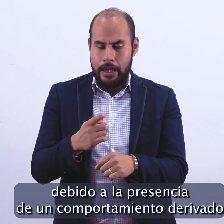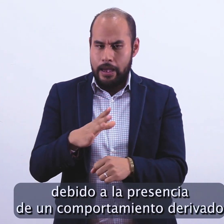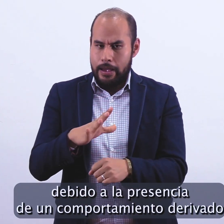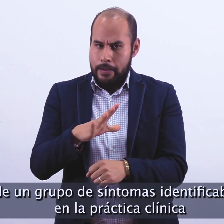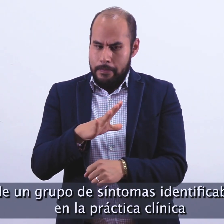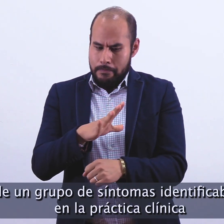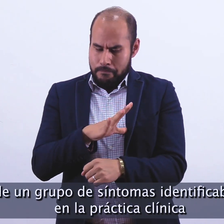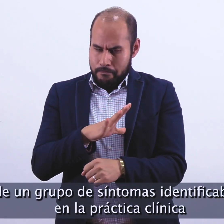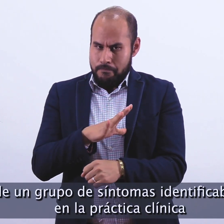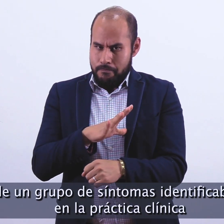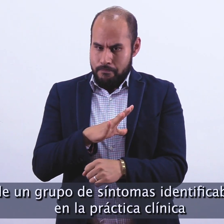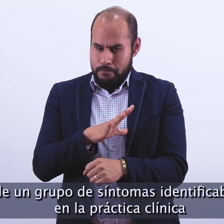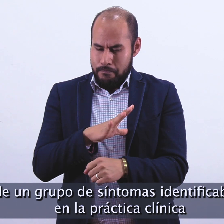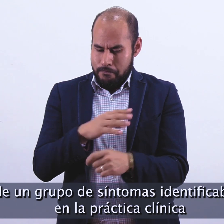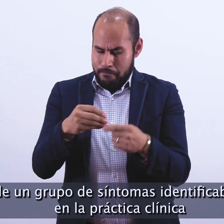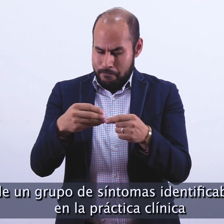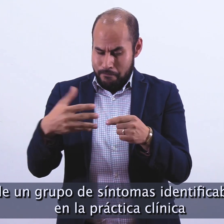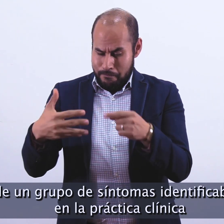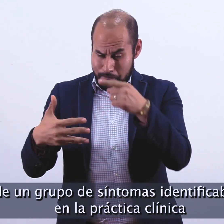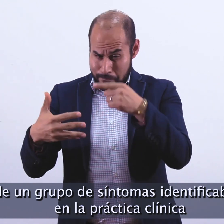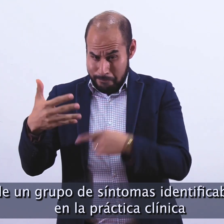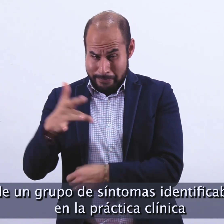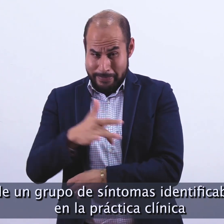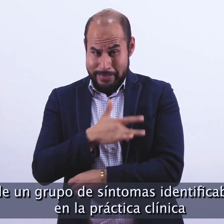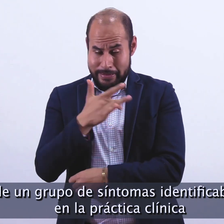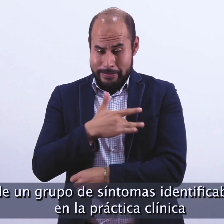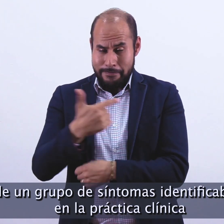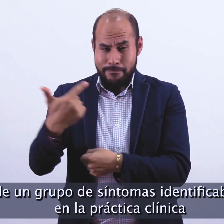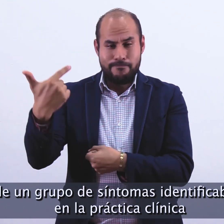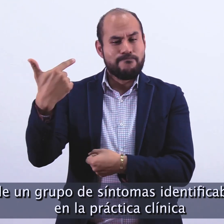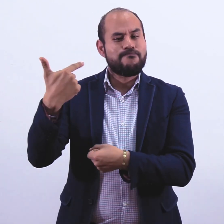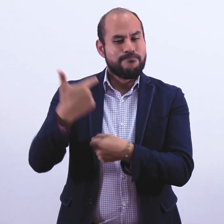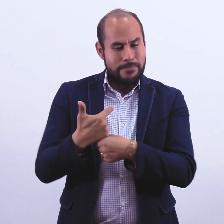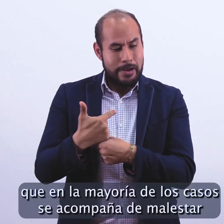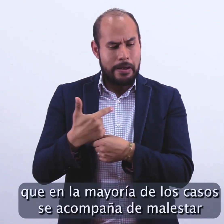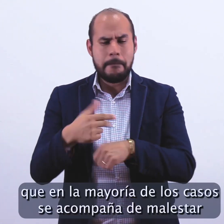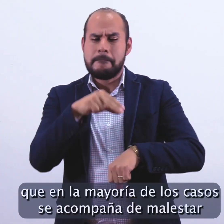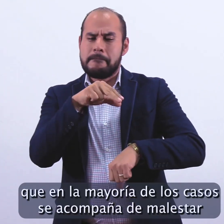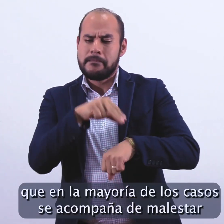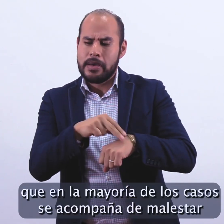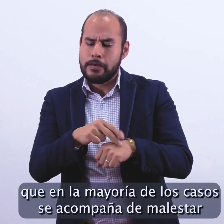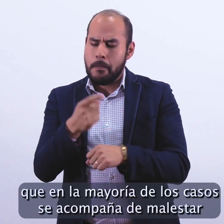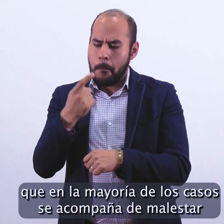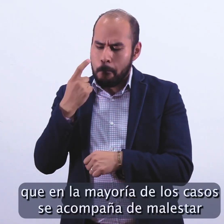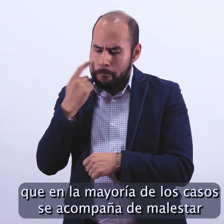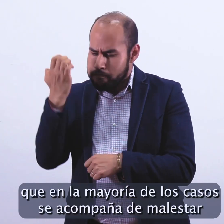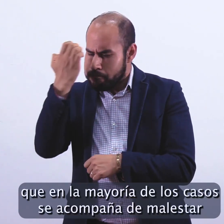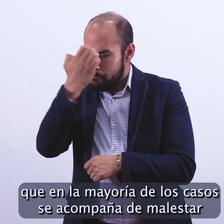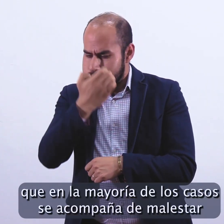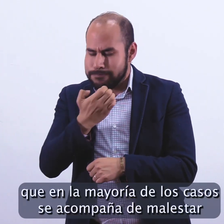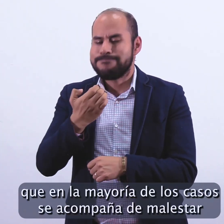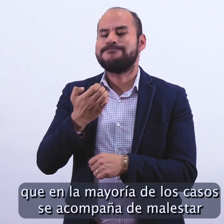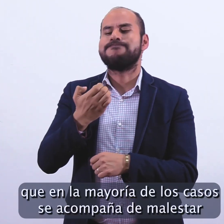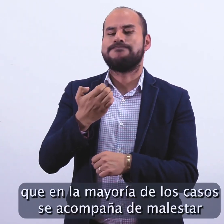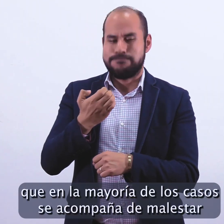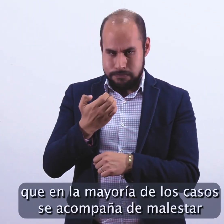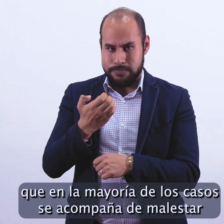de un grupo de síntomas identificables en la práctica clínica, que en la mayoría de los casos se acompaña de malestar